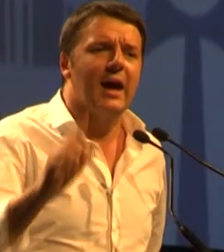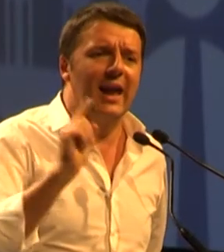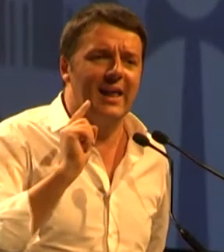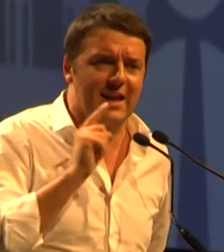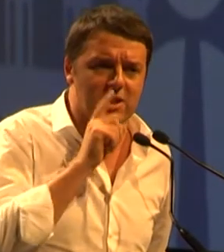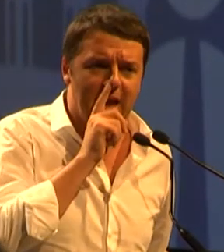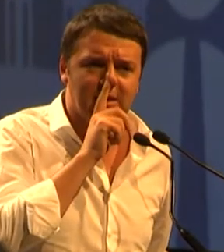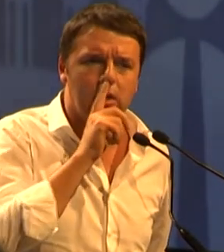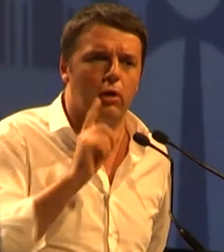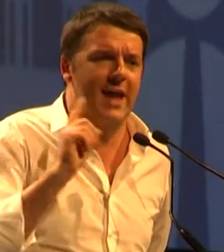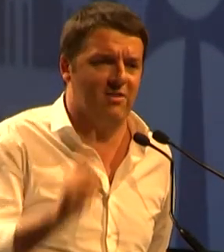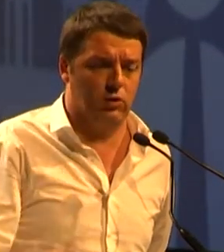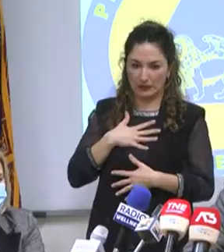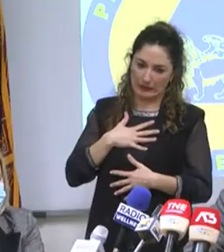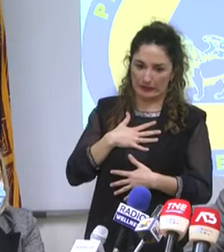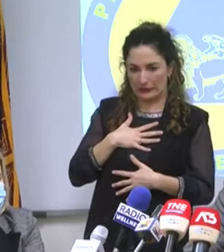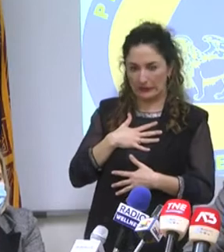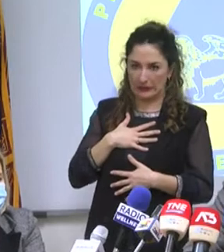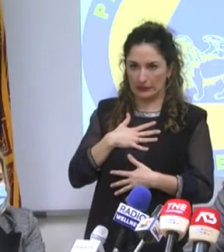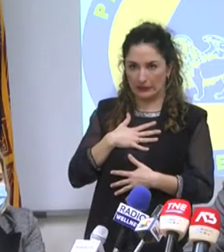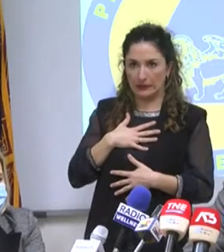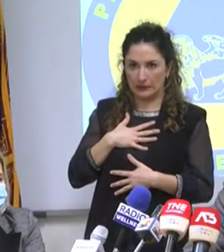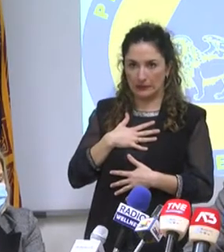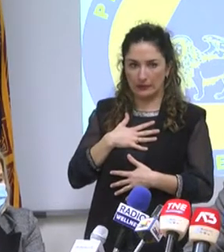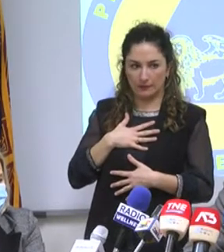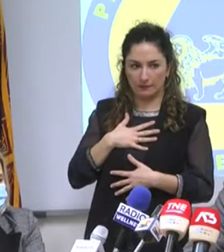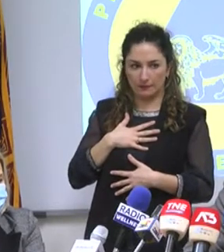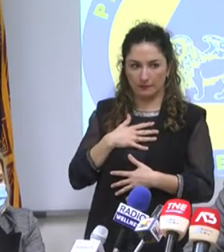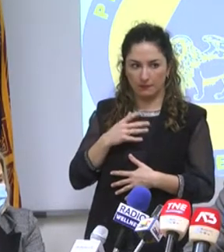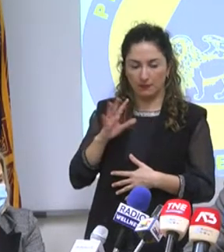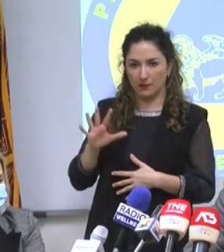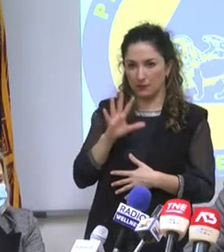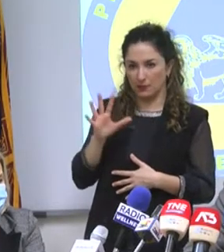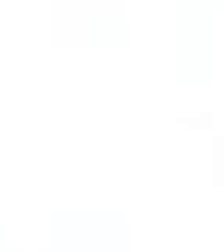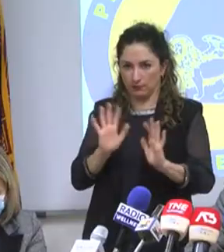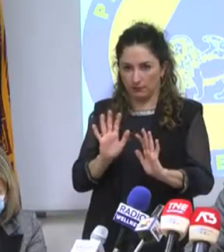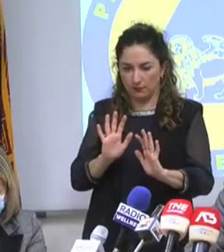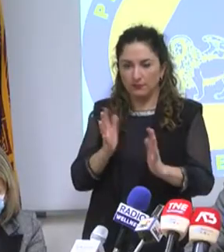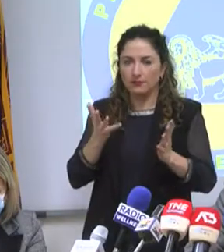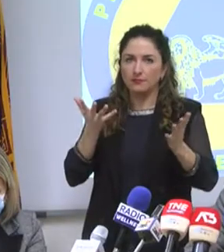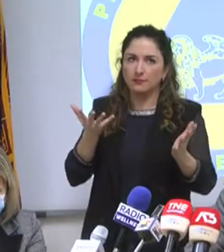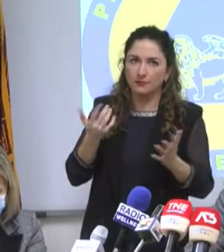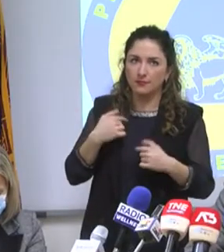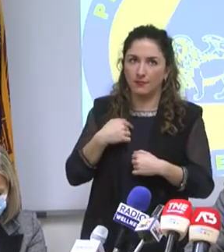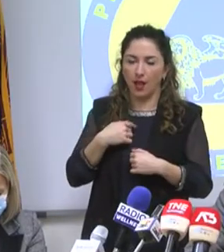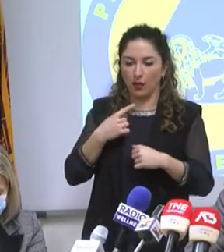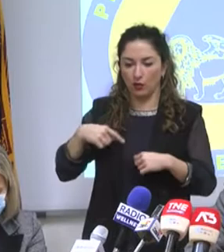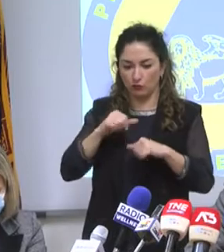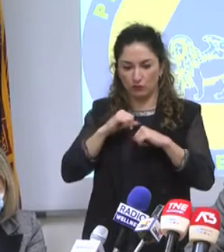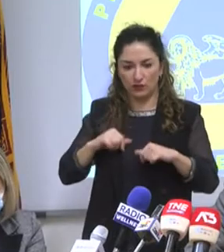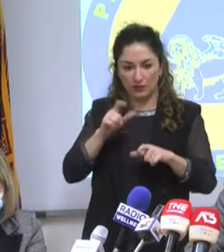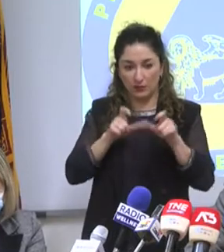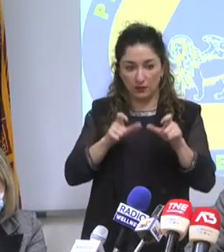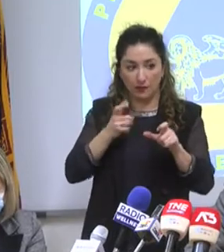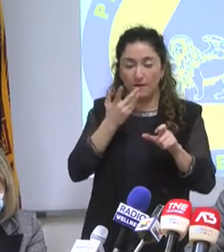di Renzi il presidente non ha dubbi. Penso che sia stata una manovra improvvida, no? L'unica cosa che noi cittadini in questo momento non